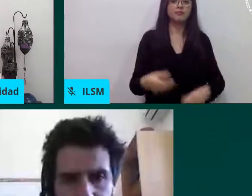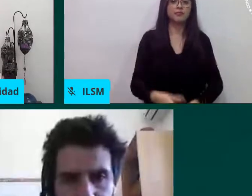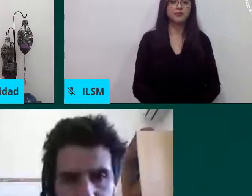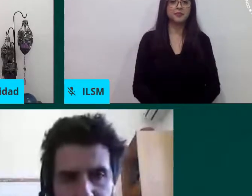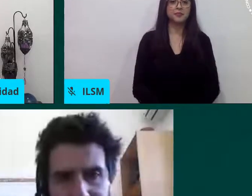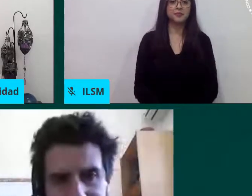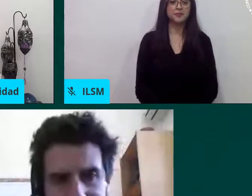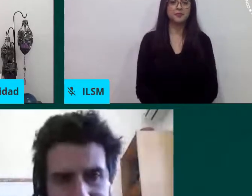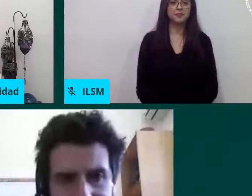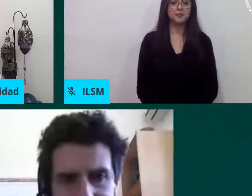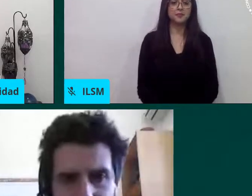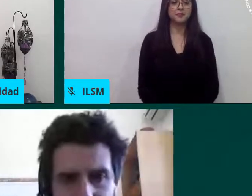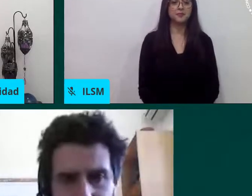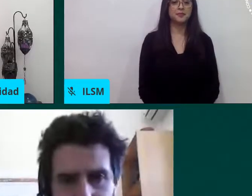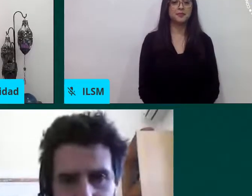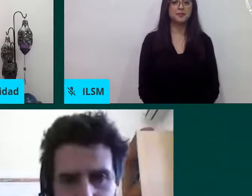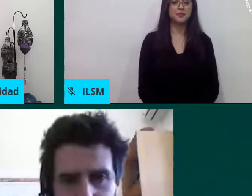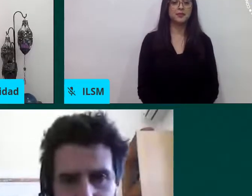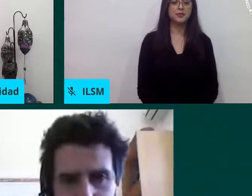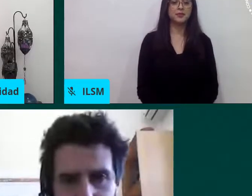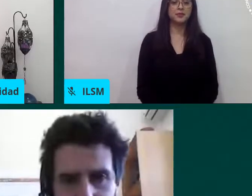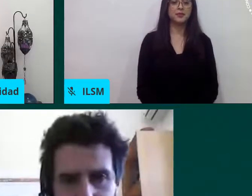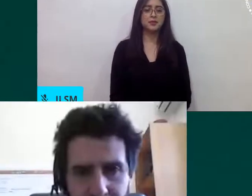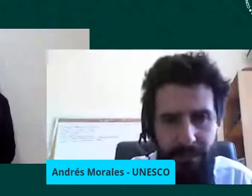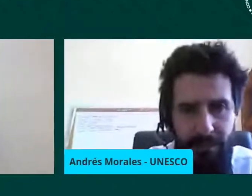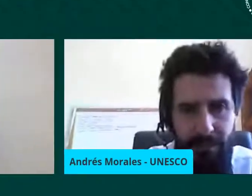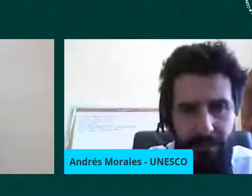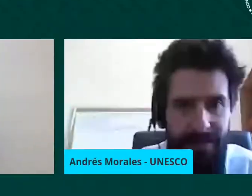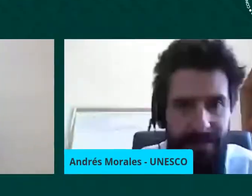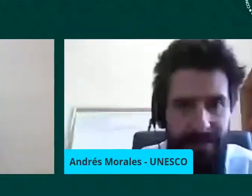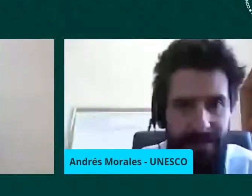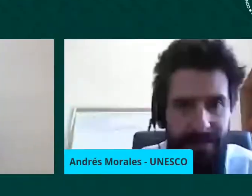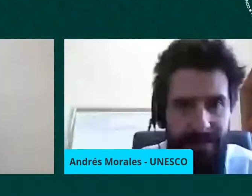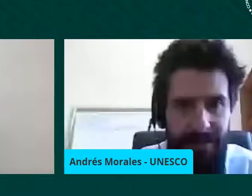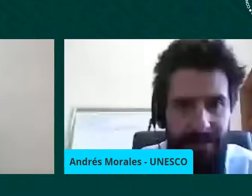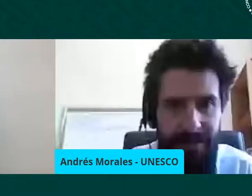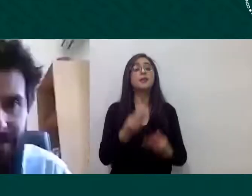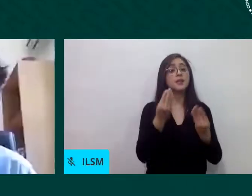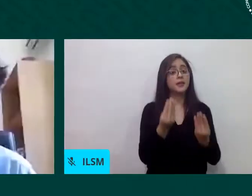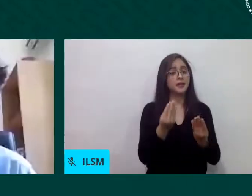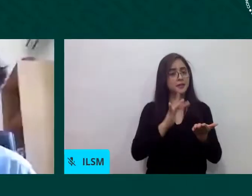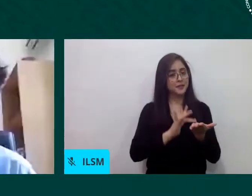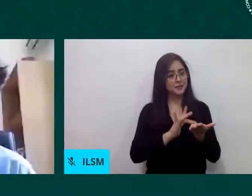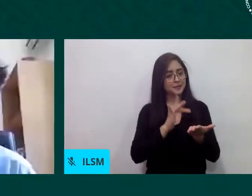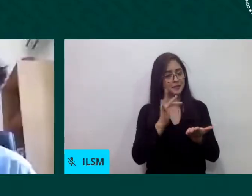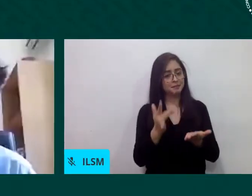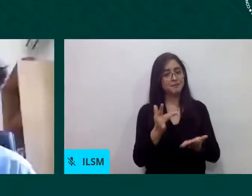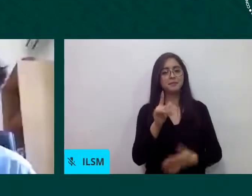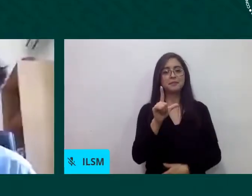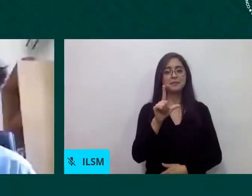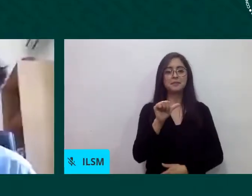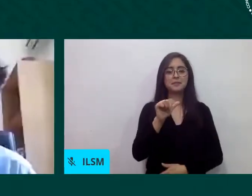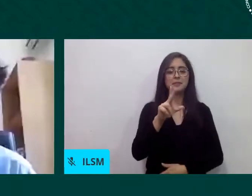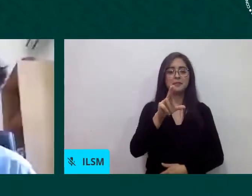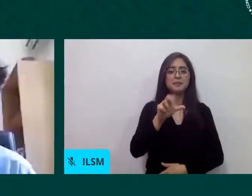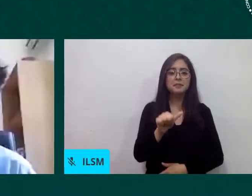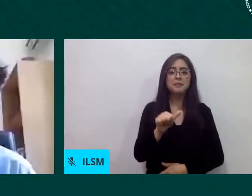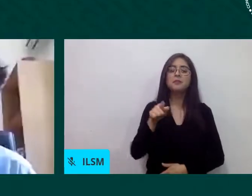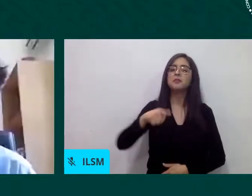muchas gracias laura por compartirnos lo que desde sociedad civil se viene trabajando